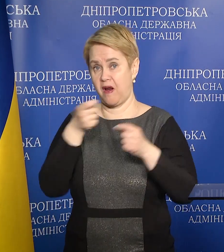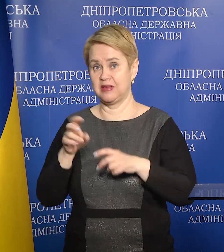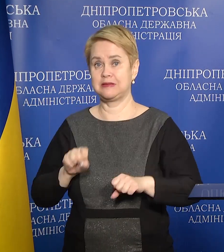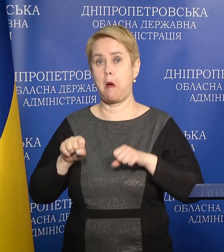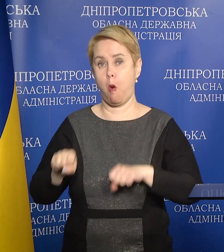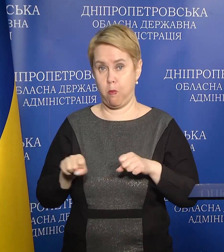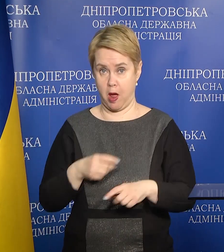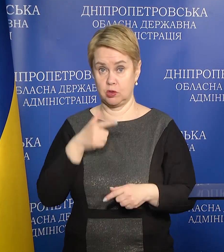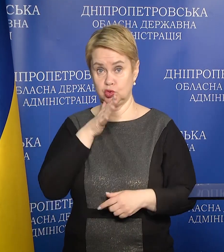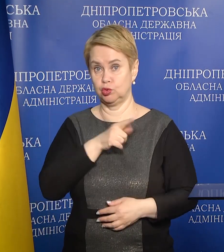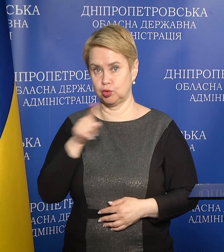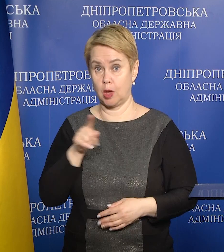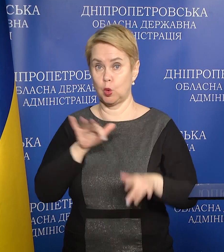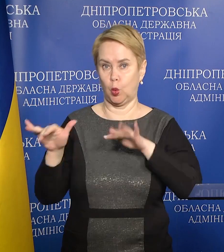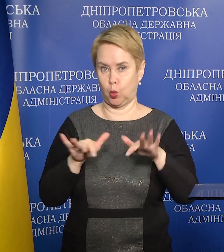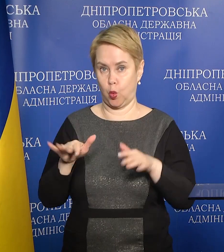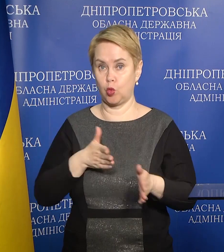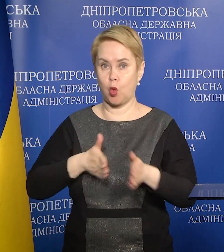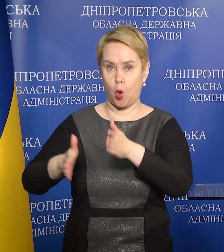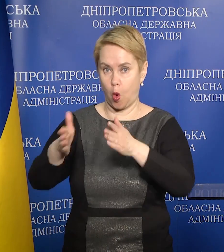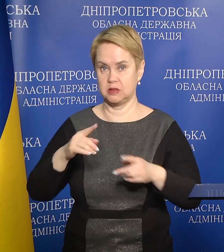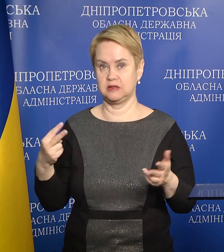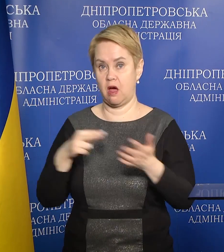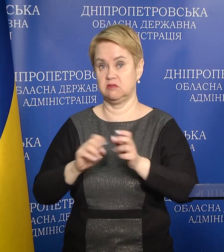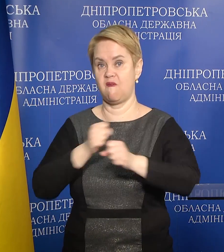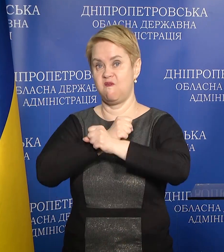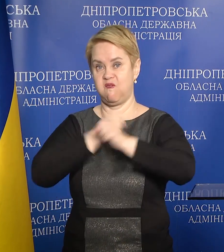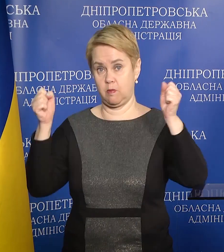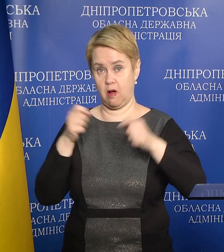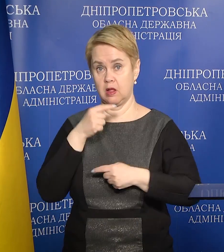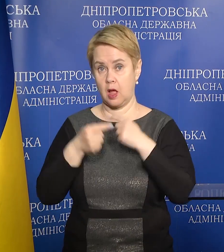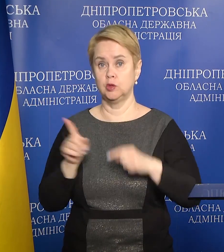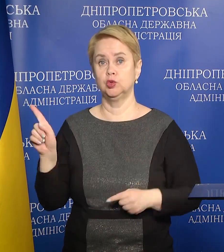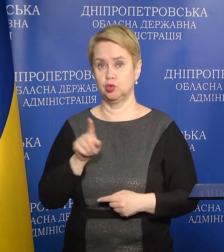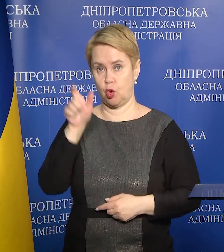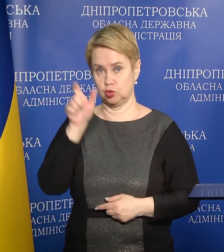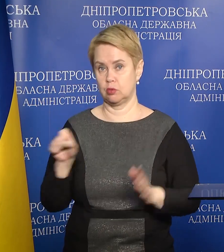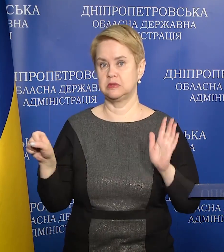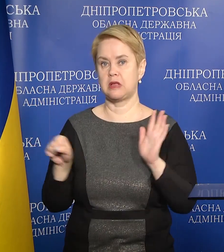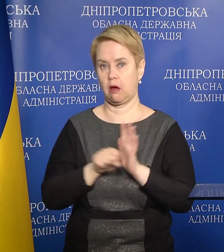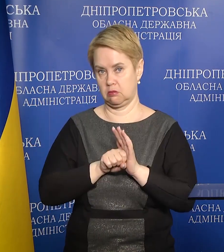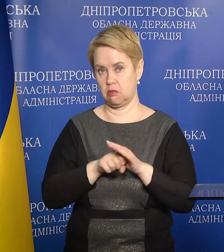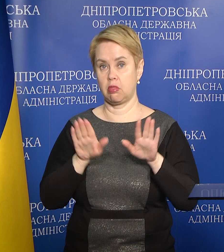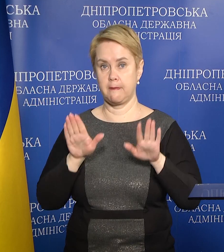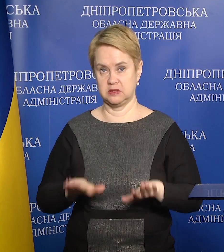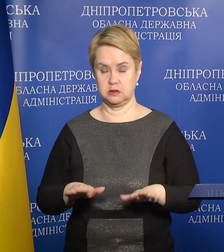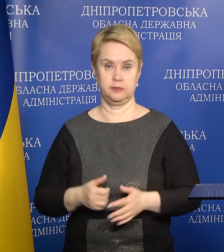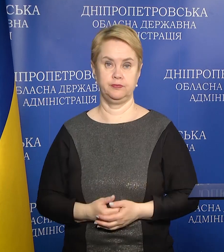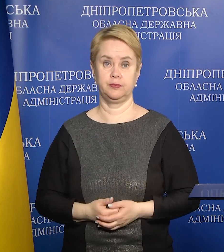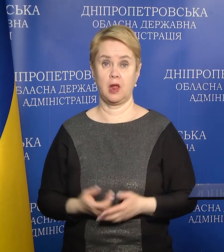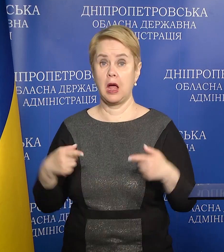на мопеді, під час руху польовою дорогою стався вибух, внаслідок чого чоловік загинув на місці.